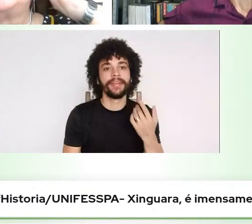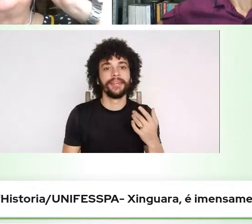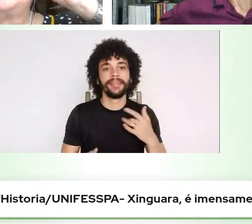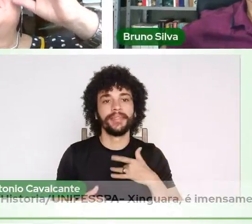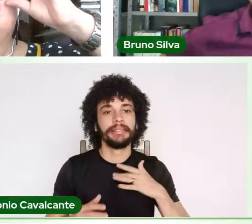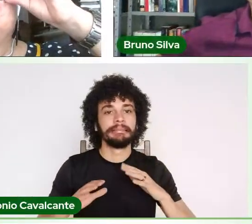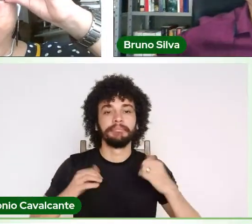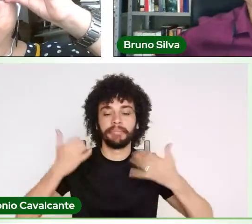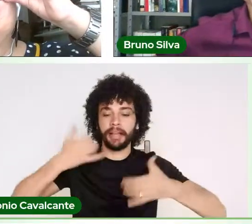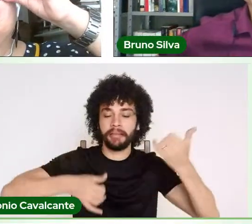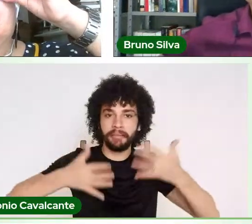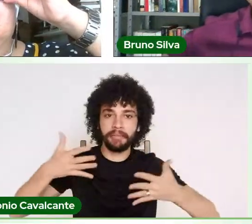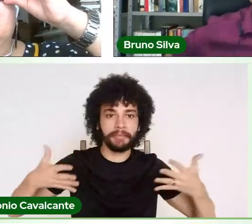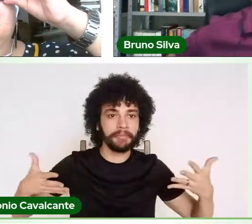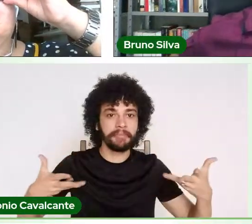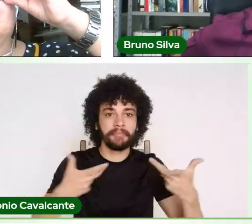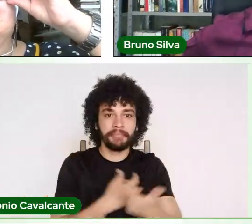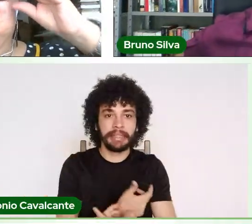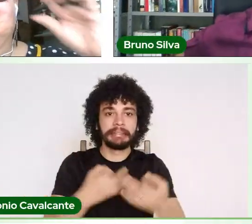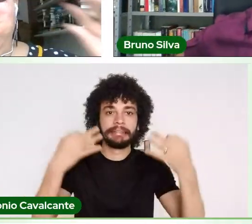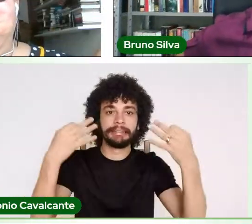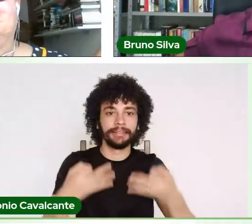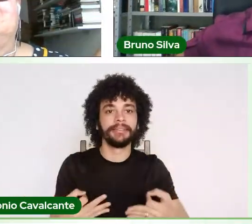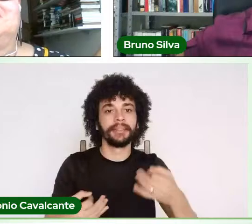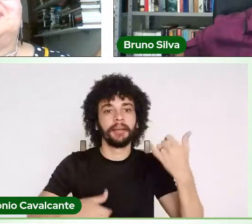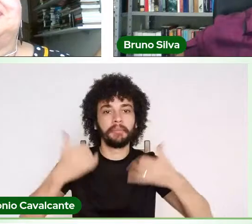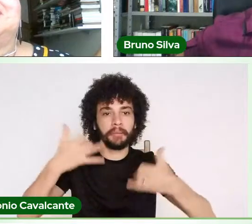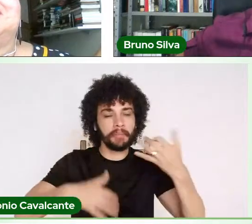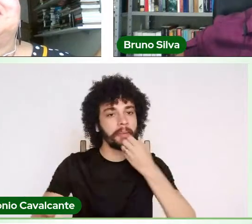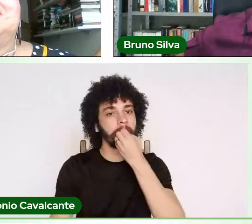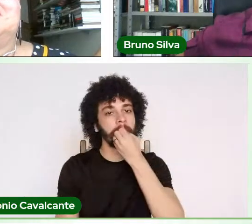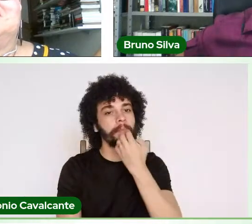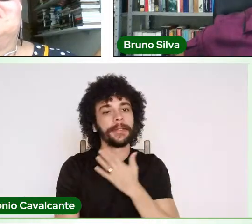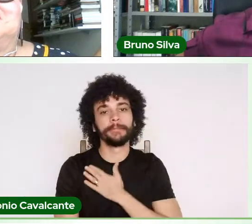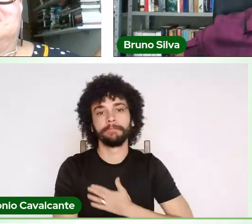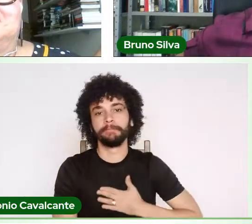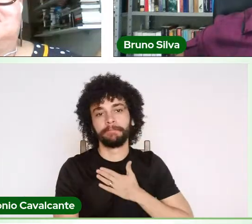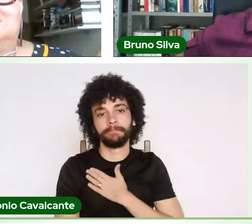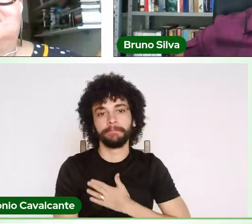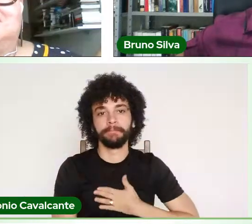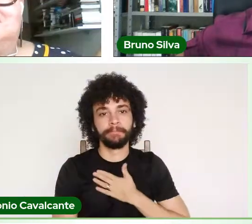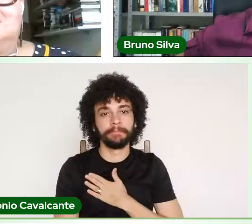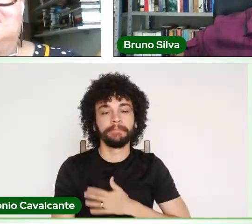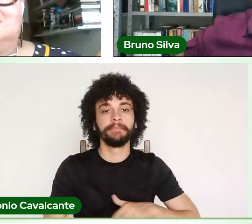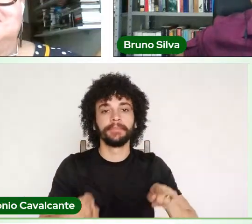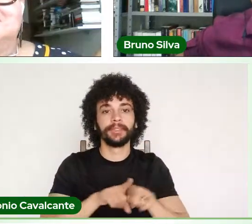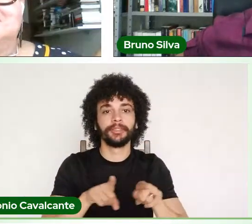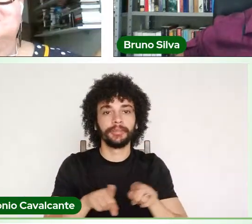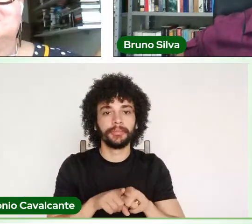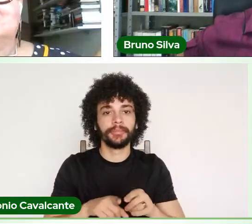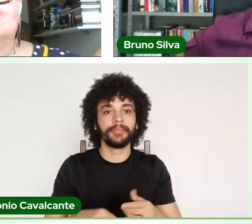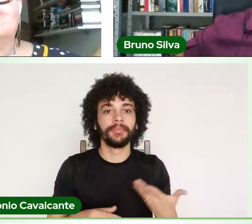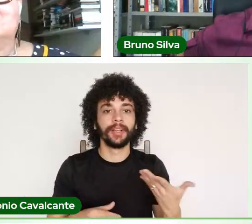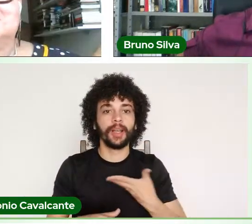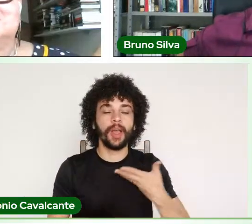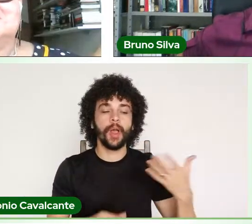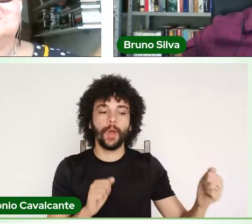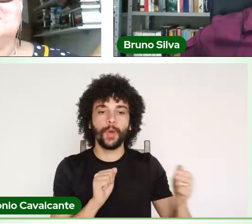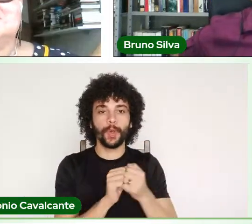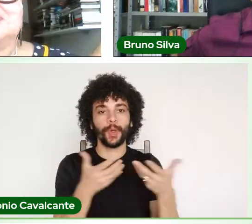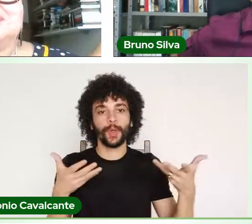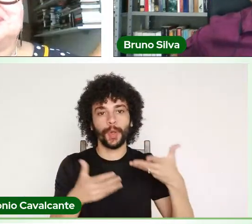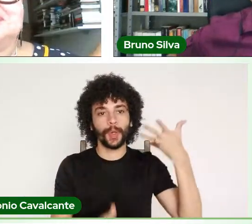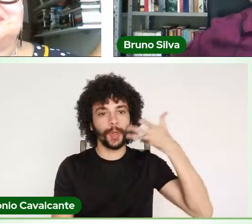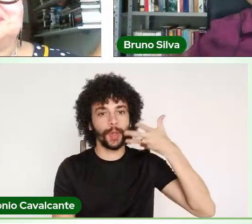dúvida de que foi uma escolha acertada, é sempre um prazer imenso ouvi-la, foi um prazer imenso tê conosco, e tenho